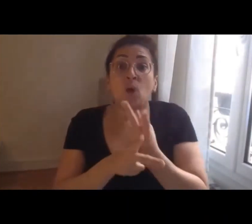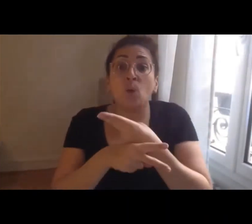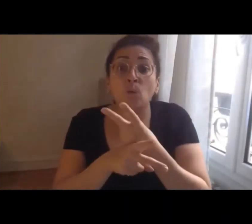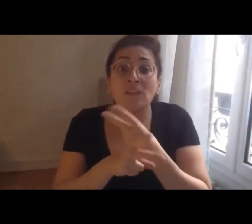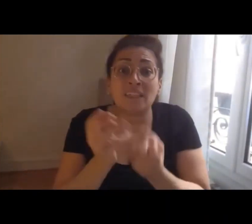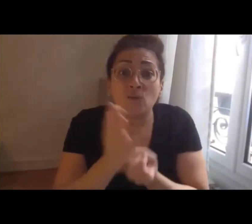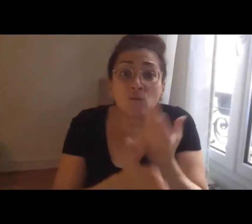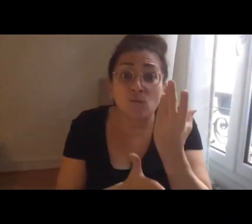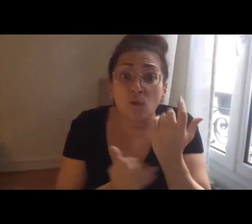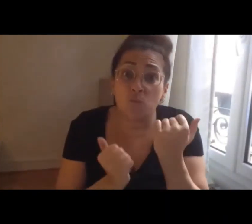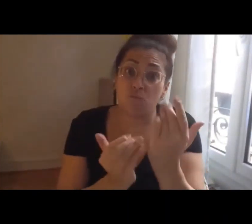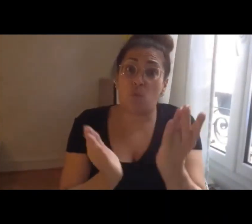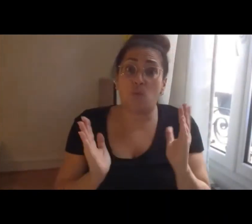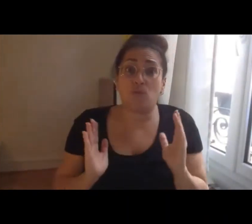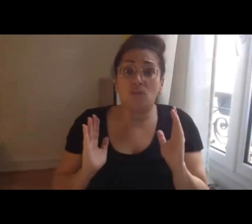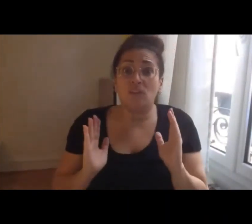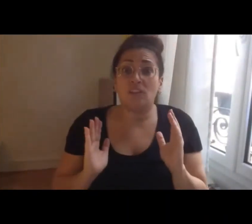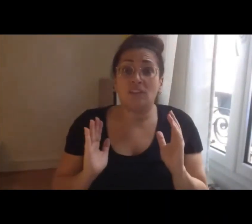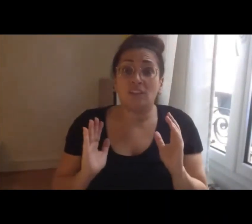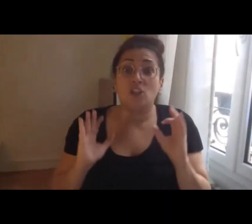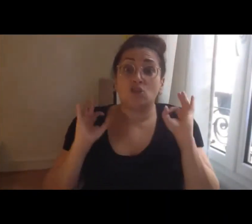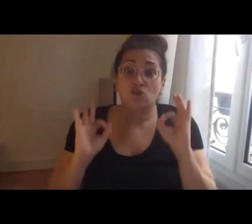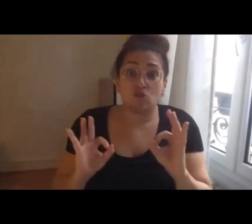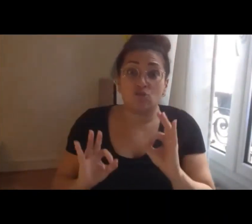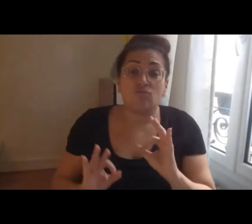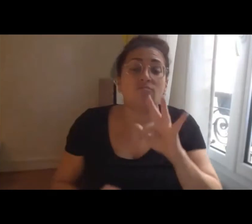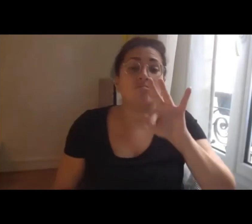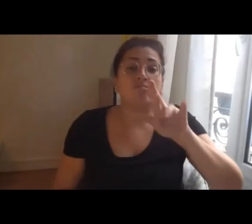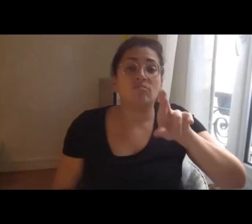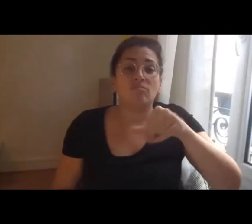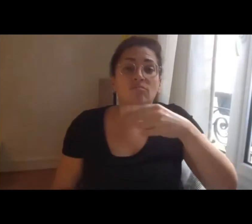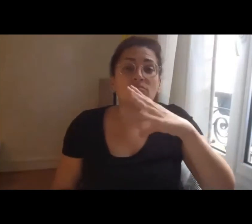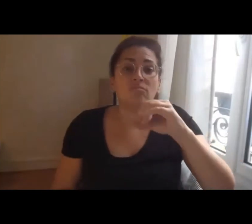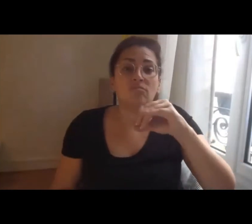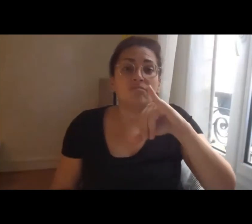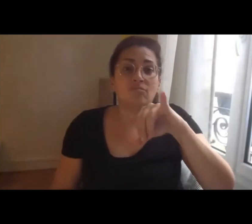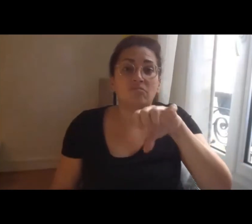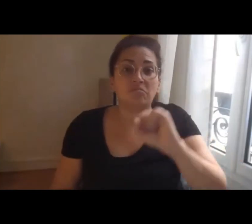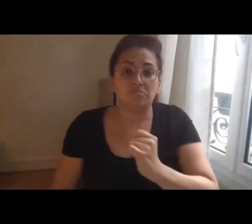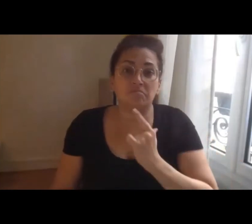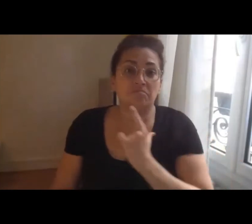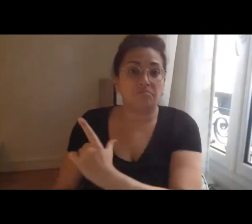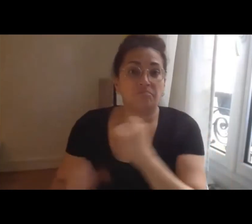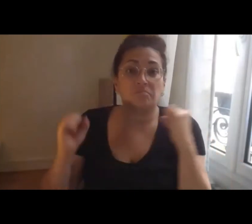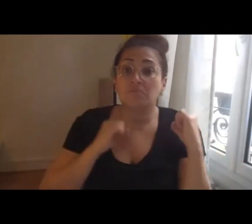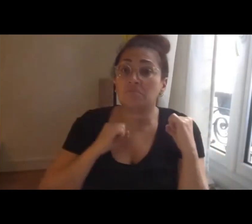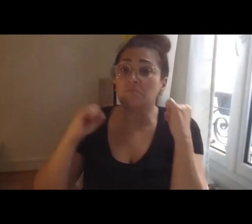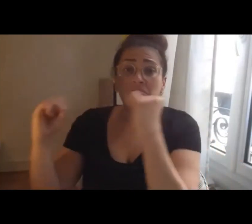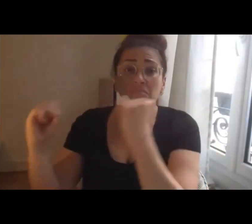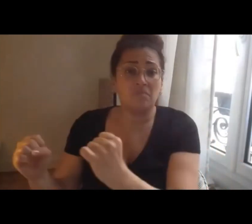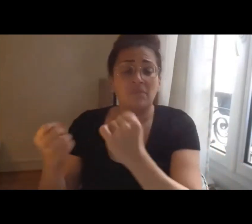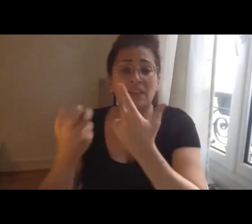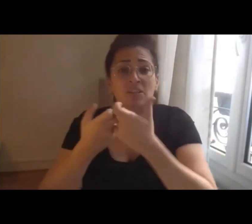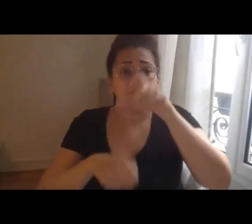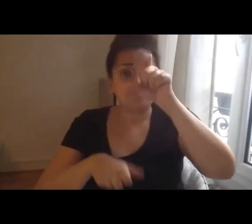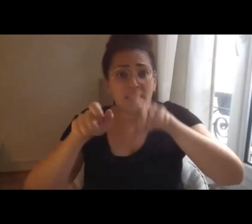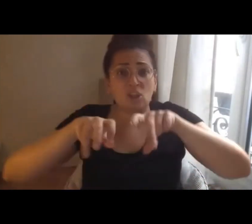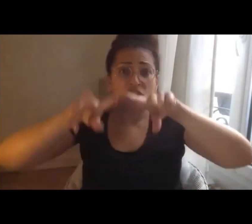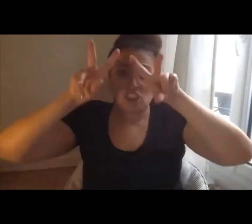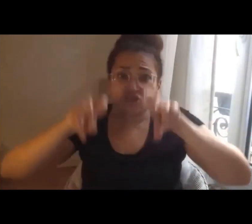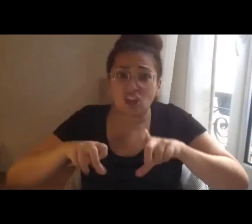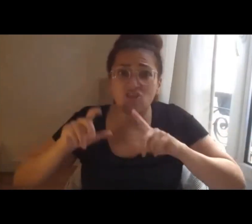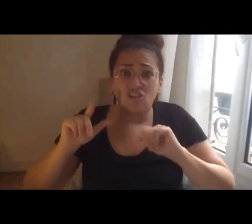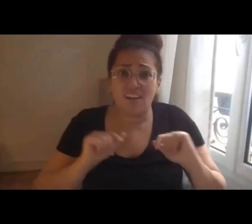tiens également tout comme lui à saluer la participation et la présence de nombreux acteurs du monde de la recherche notamment certains qui sont partenaires